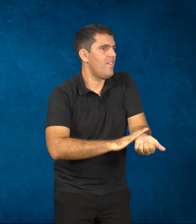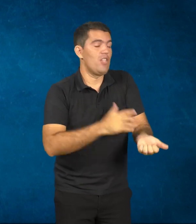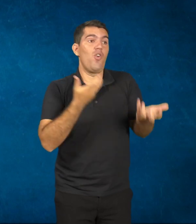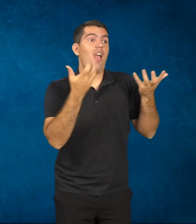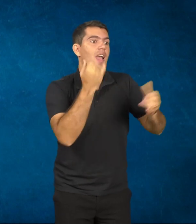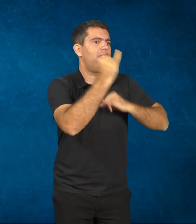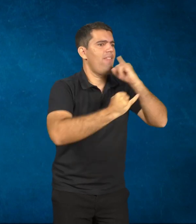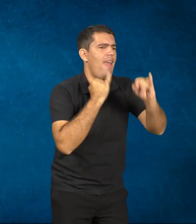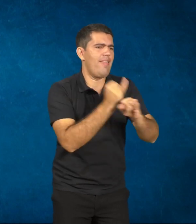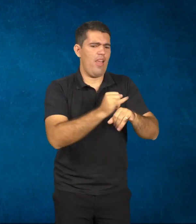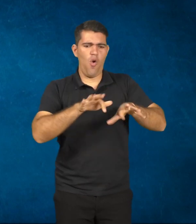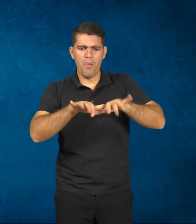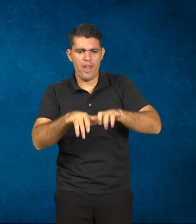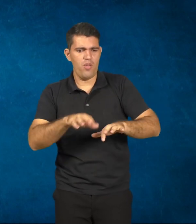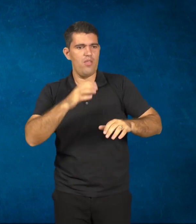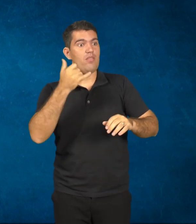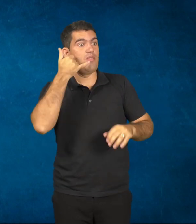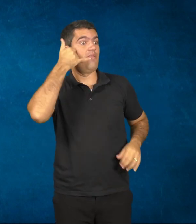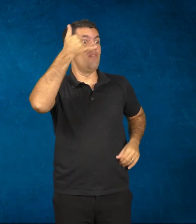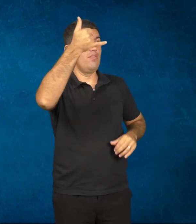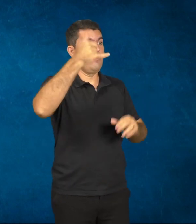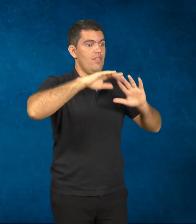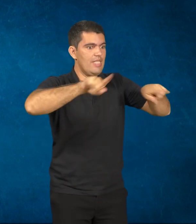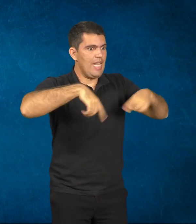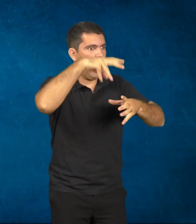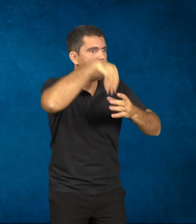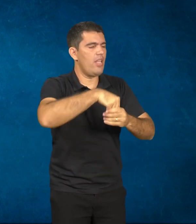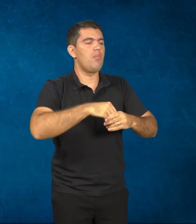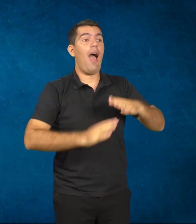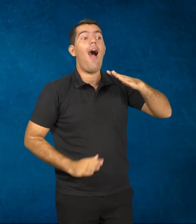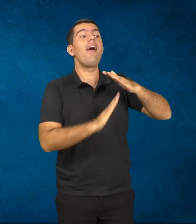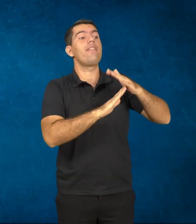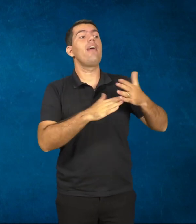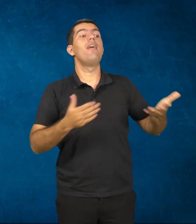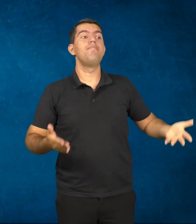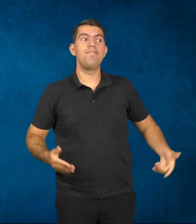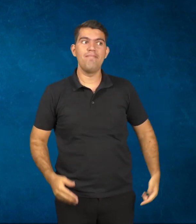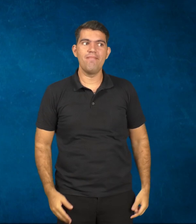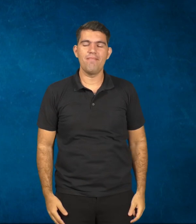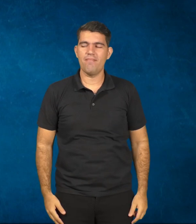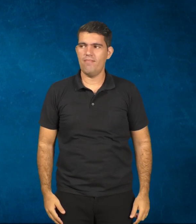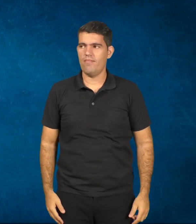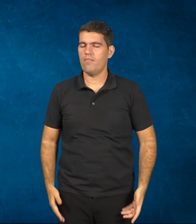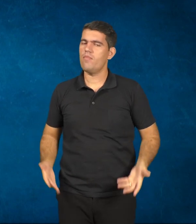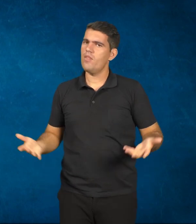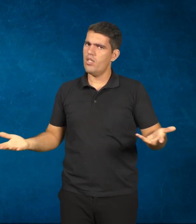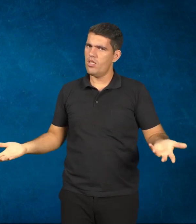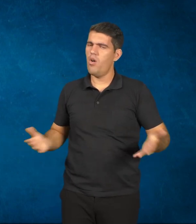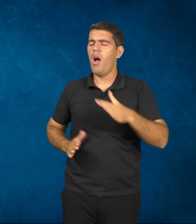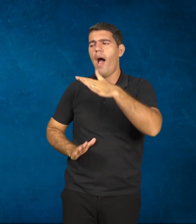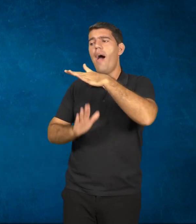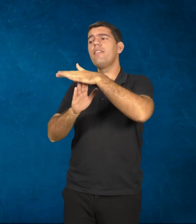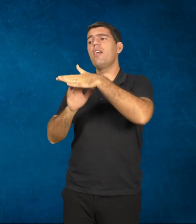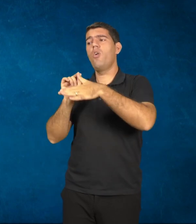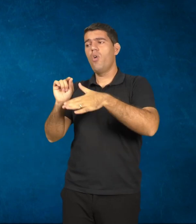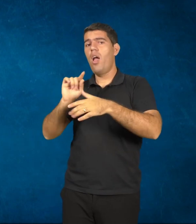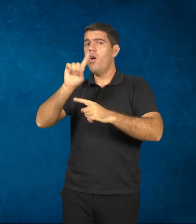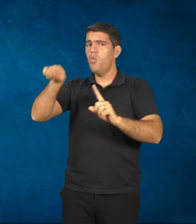celular, acessa o celular dentro da sala de aula. Qual o limite? É o limite do bom senso, o limite do objetivo